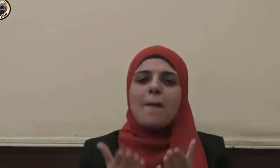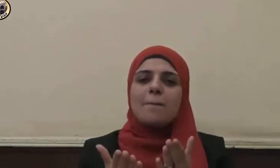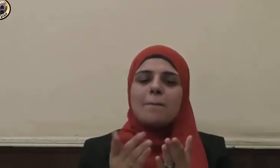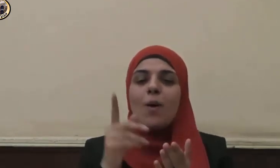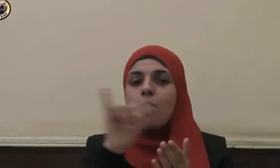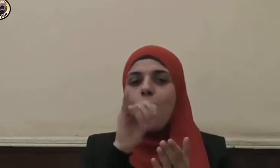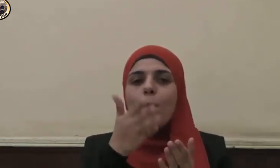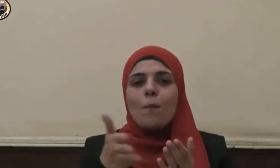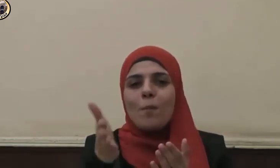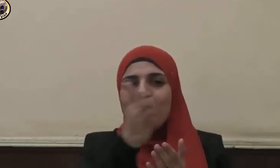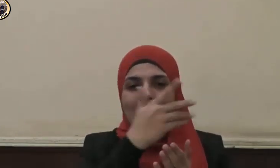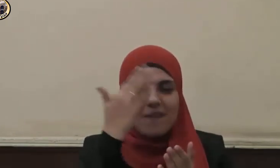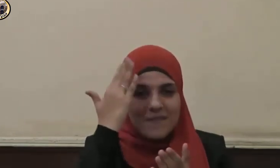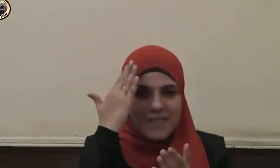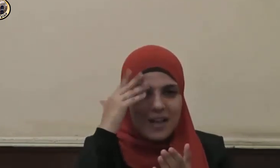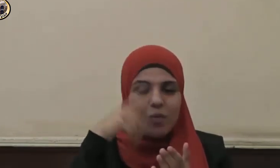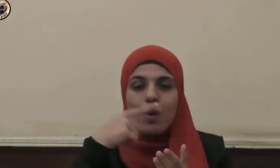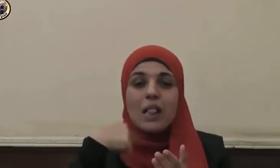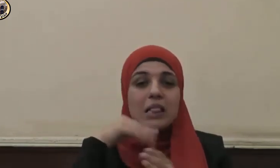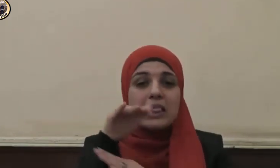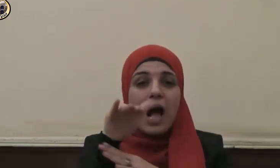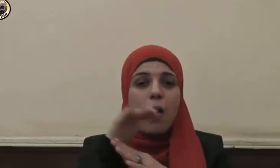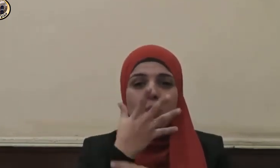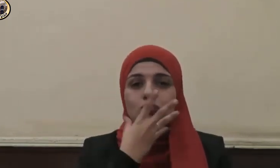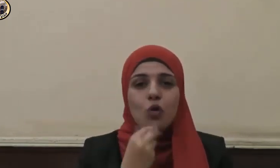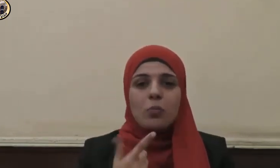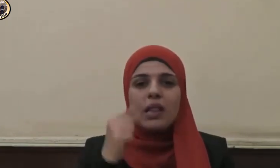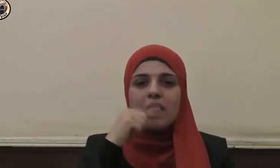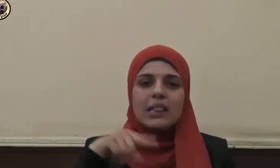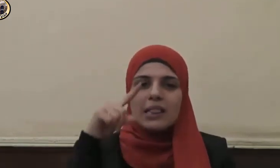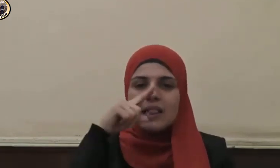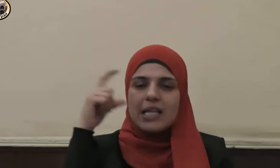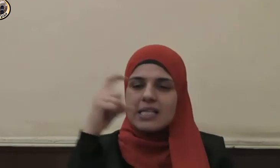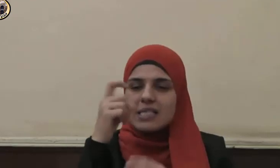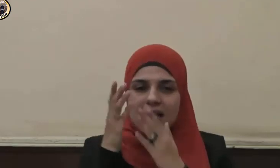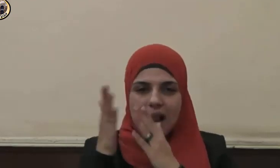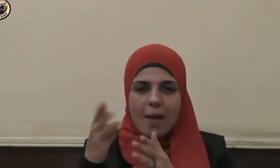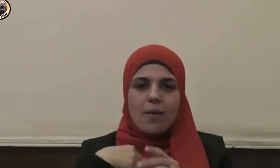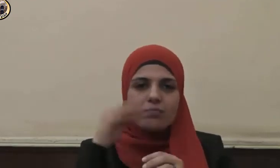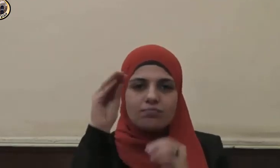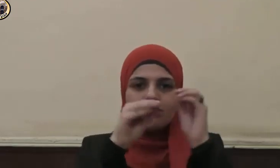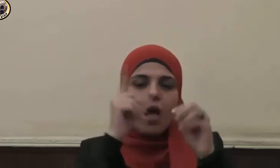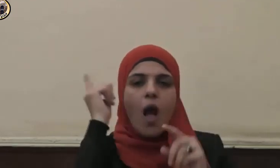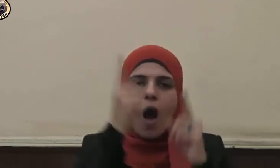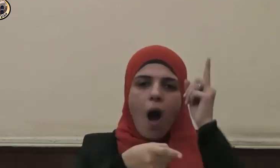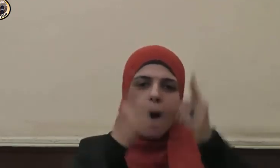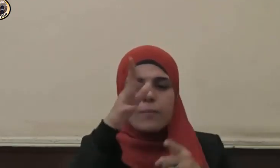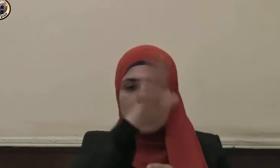دعا إليه ديننا الحنيف الذي أمرنا بالأخذ بالأسباب